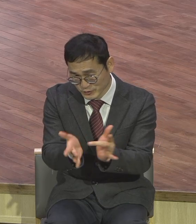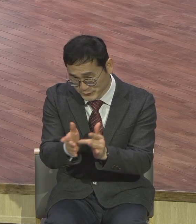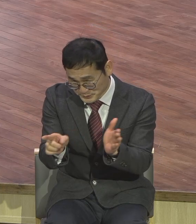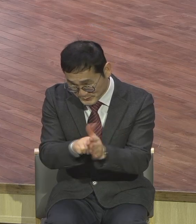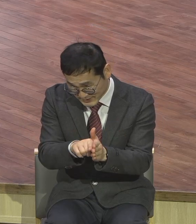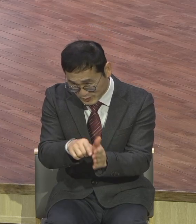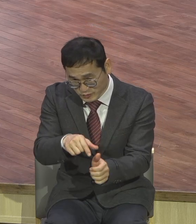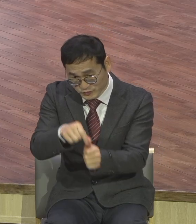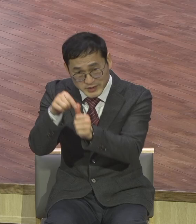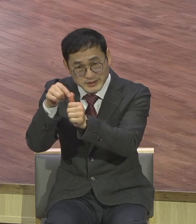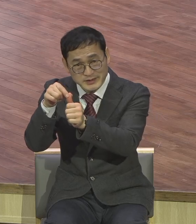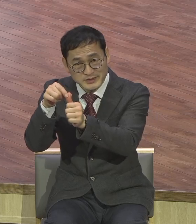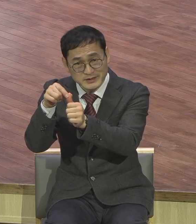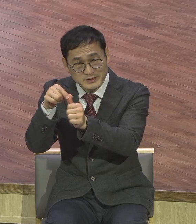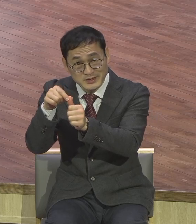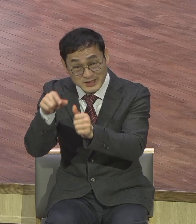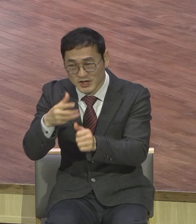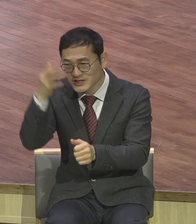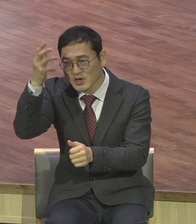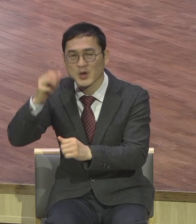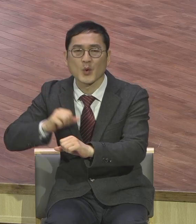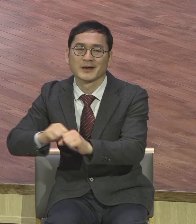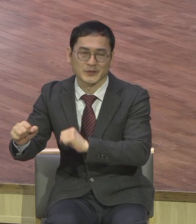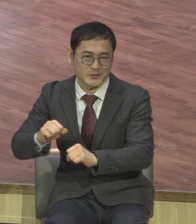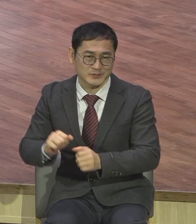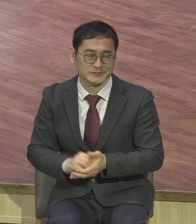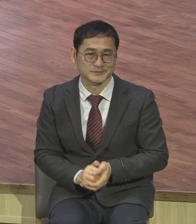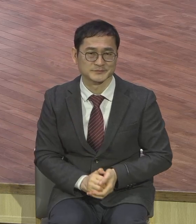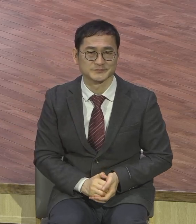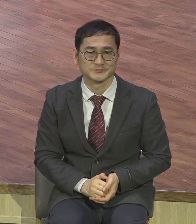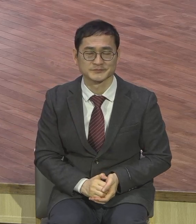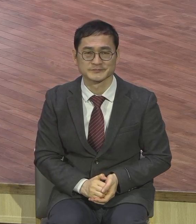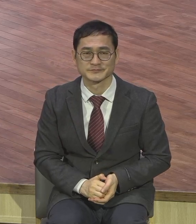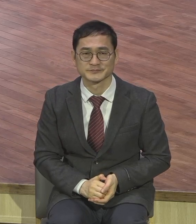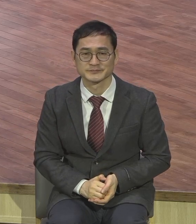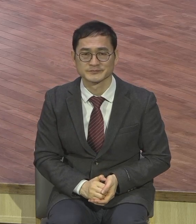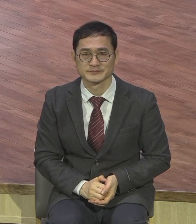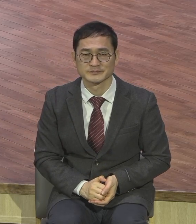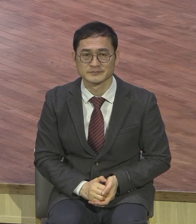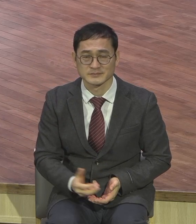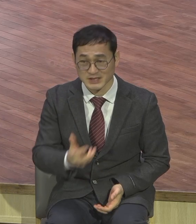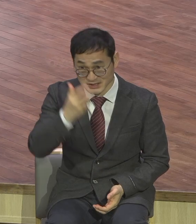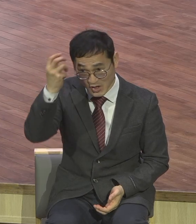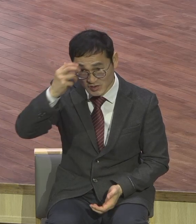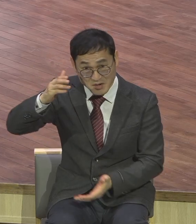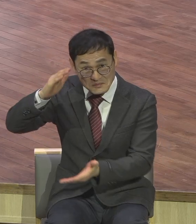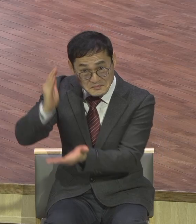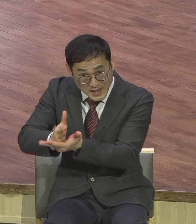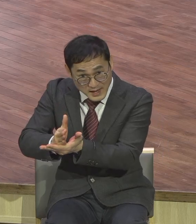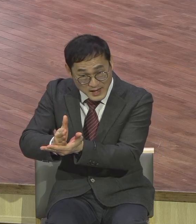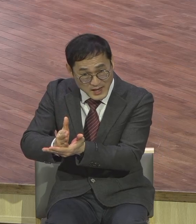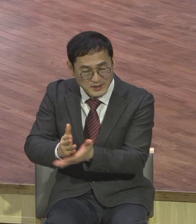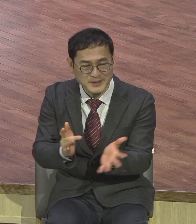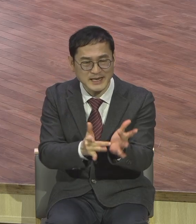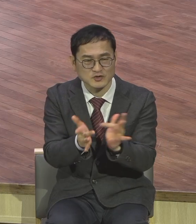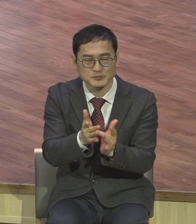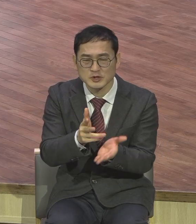이름 오늘 전서 12장 3재로 보면 성령으로 안이하고는 누구든지 예수를 주라 할 수 없느니라